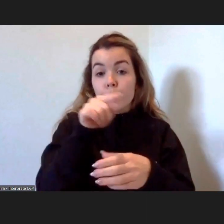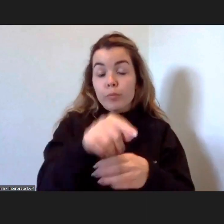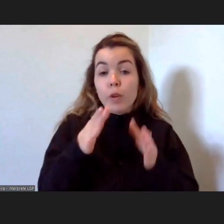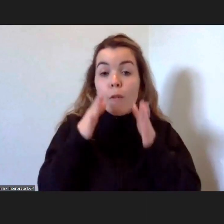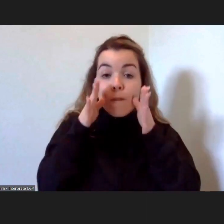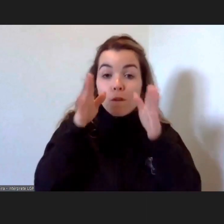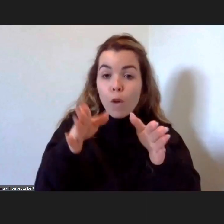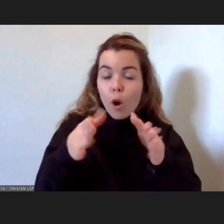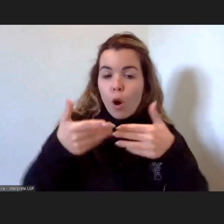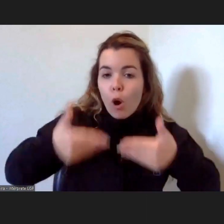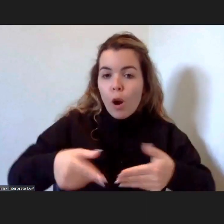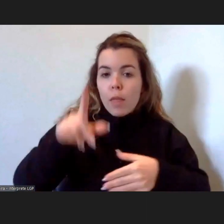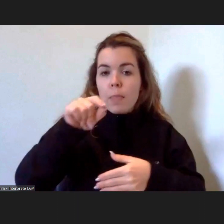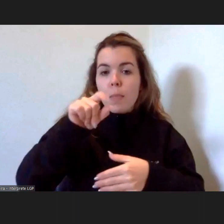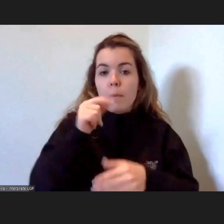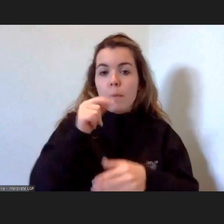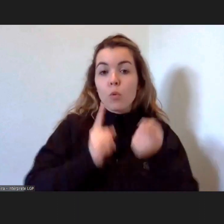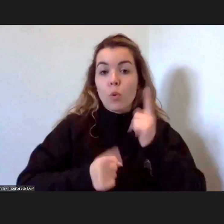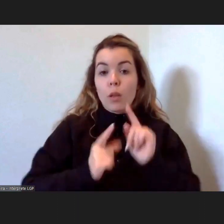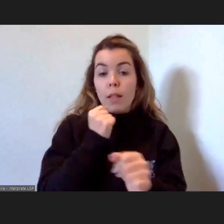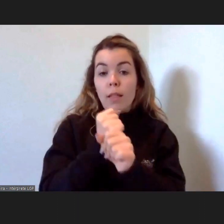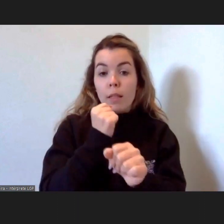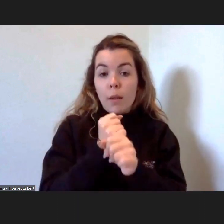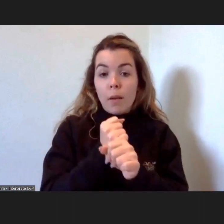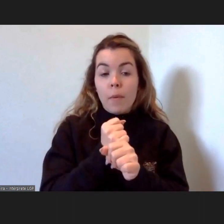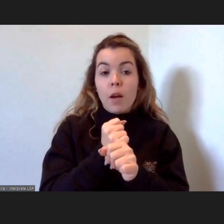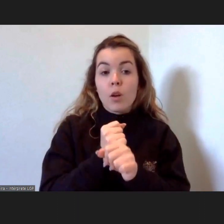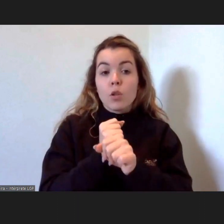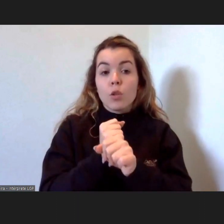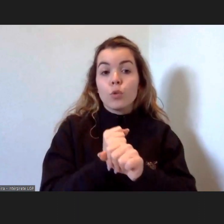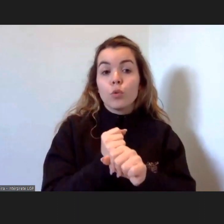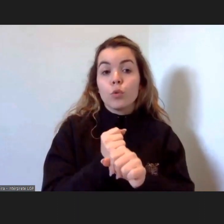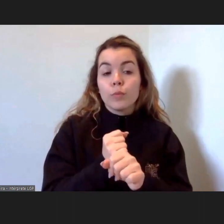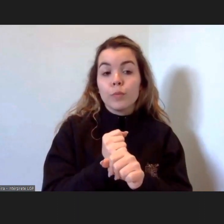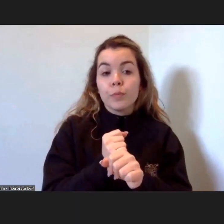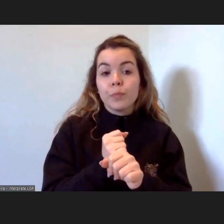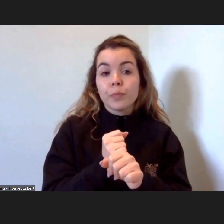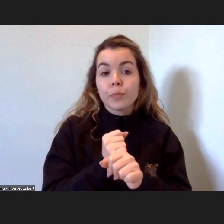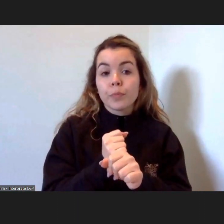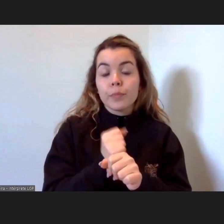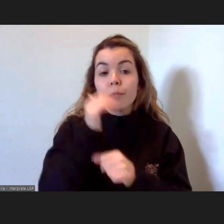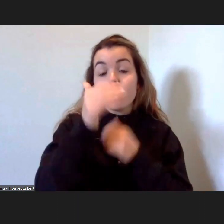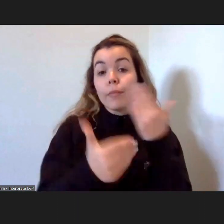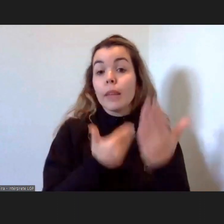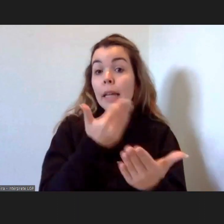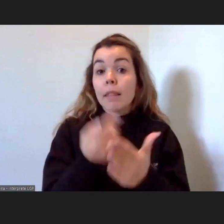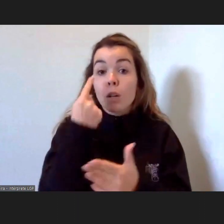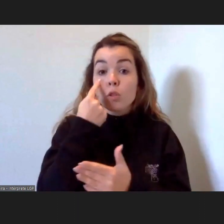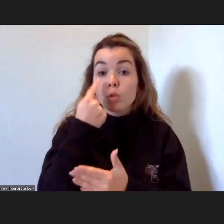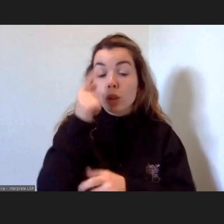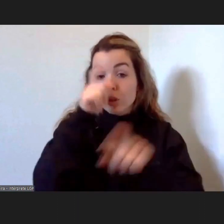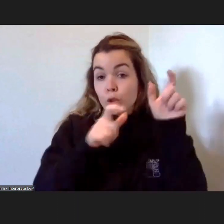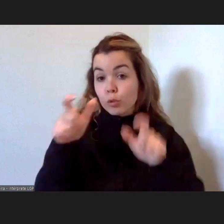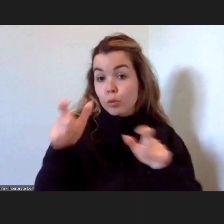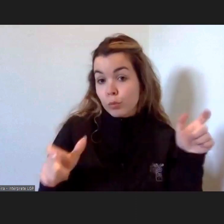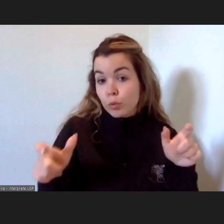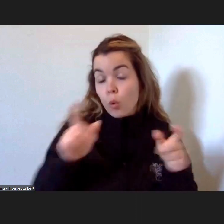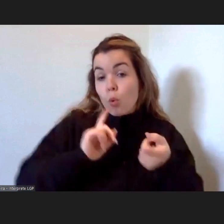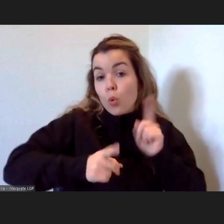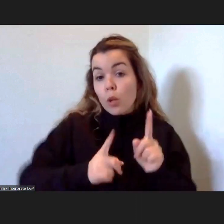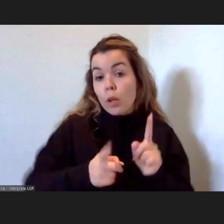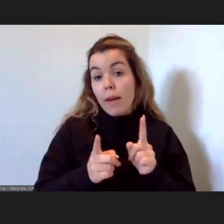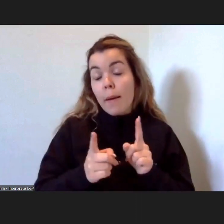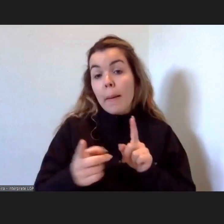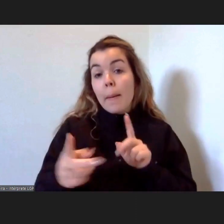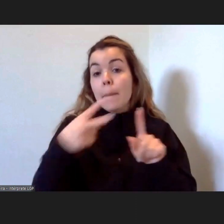ultimamente também tem sido um trabalho naquilo que são ou dar a conhecer às pessoas aquilo que é a sua